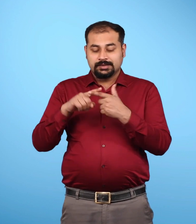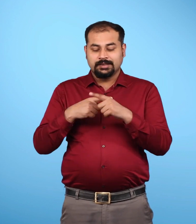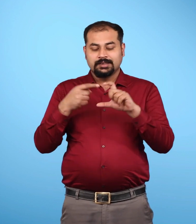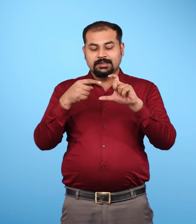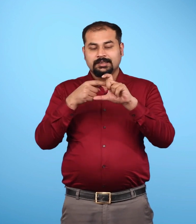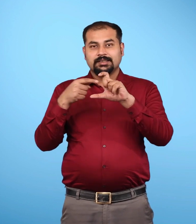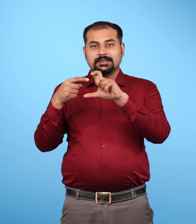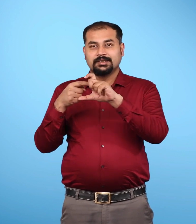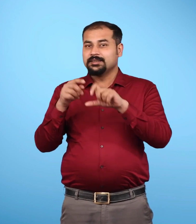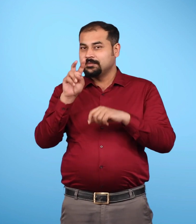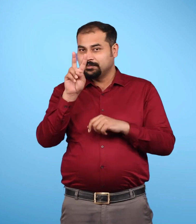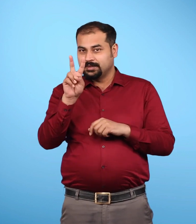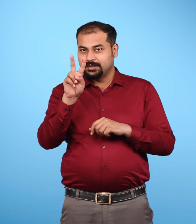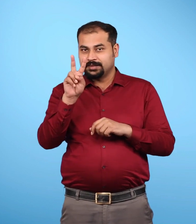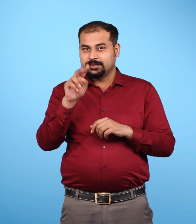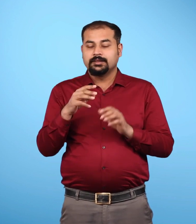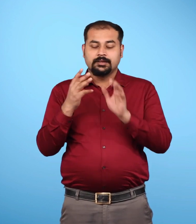जिसमें जैव मंडल दिखाया गया है